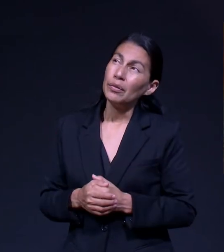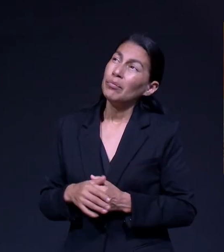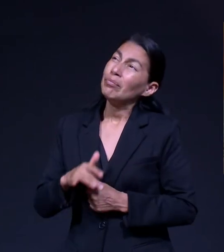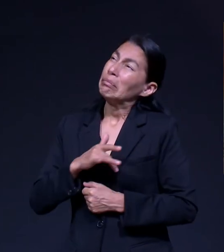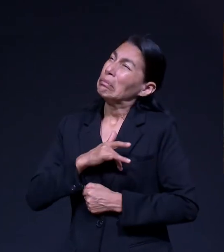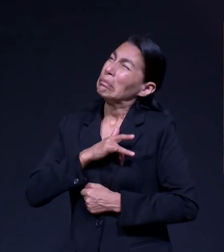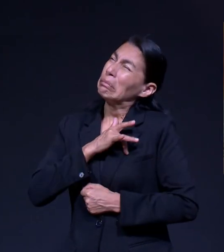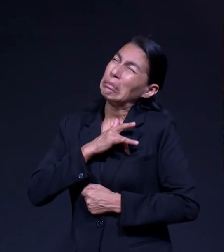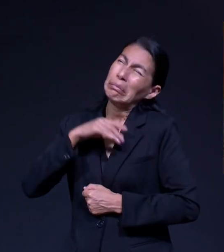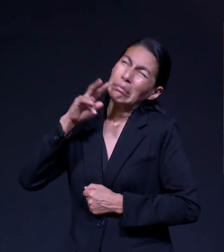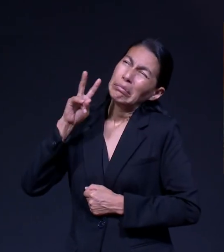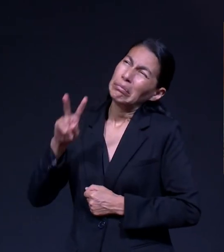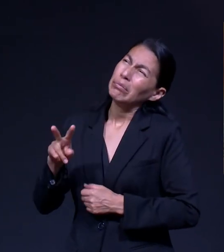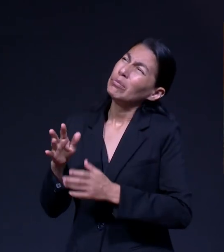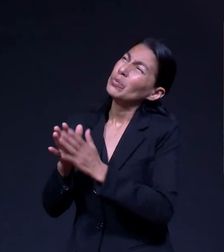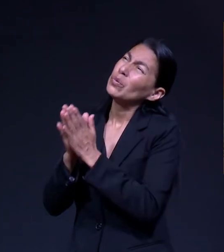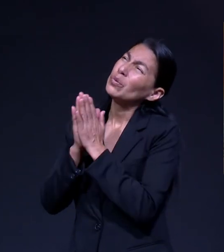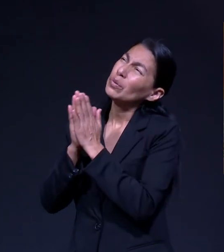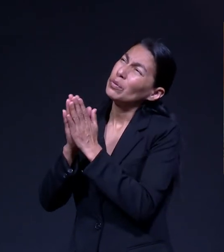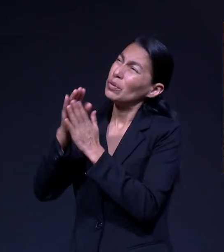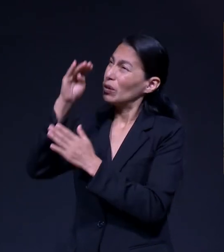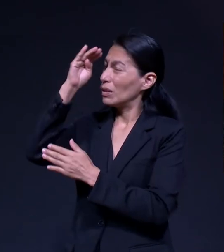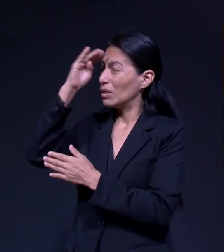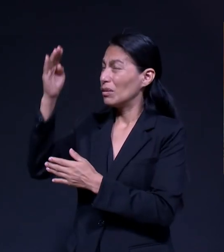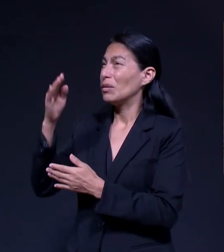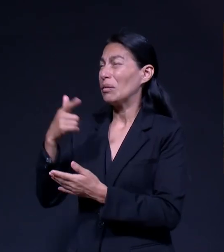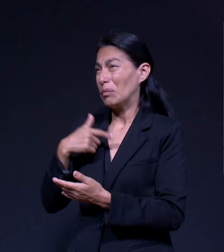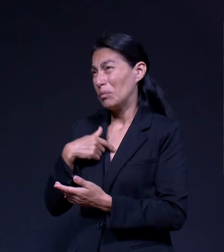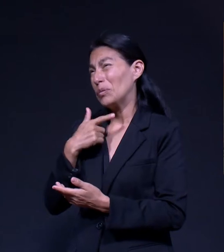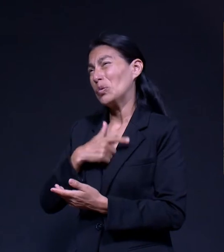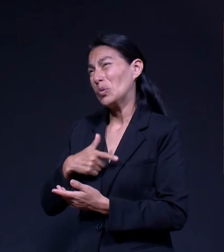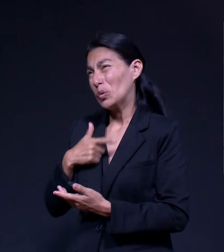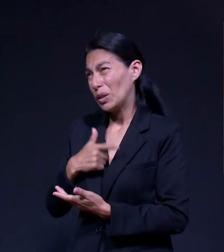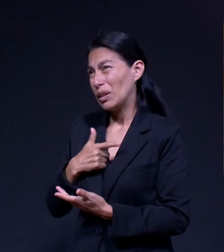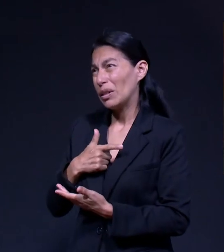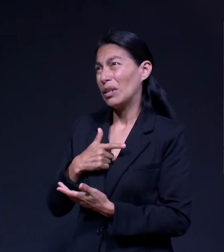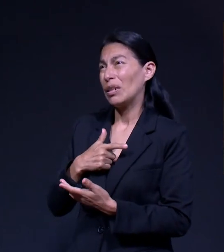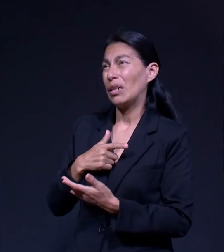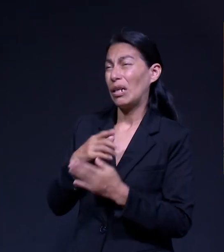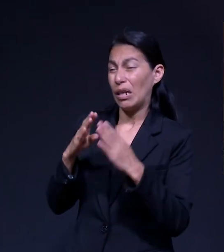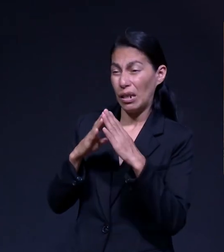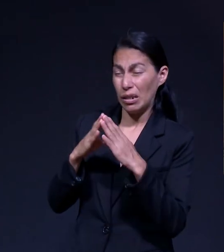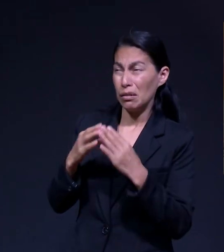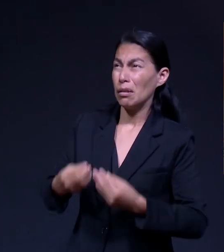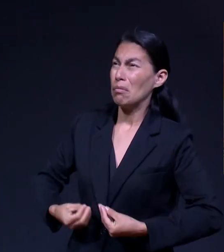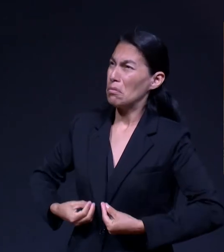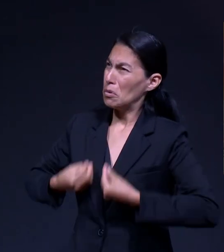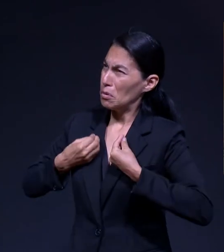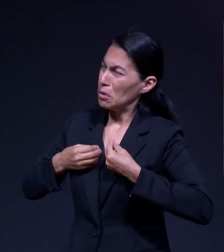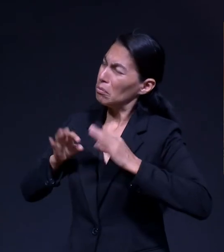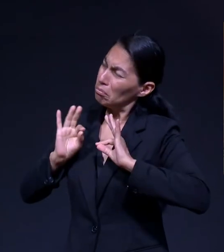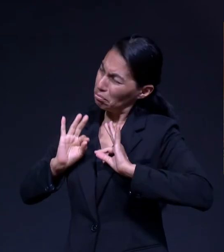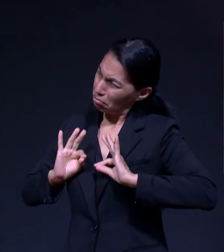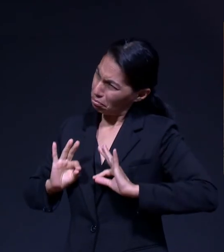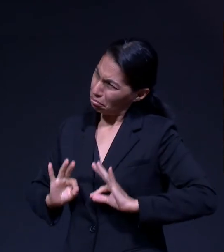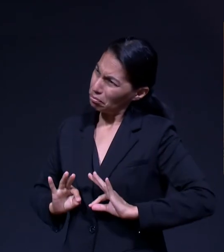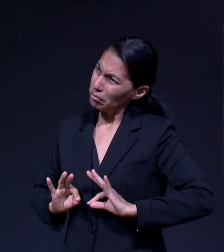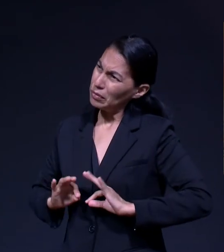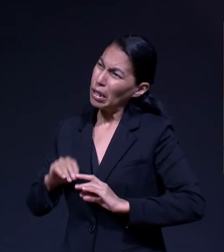Me Encantaría Poder Tener Un Lugar Para Vivir De una Manera Cómoda En estos Años Que